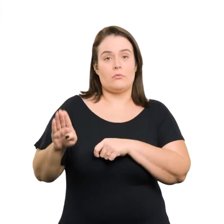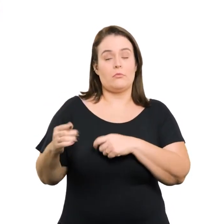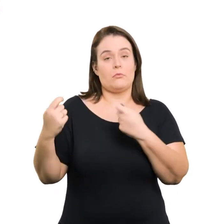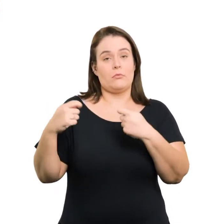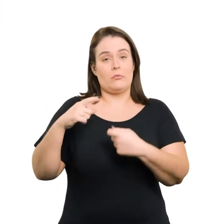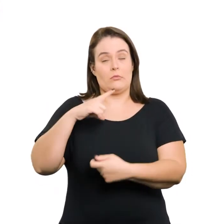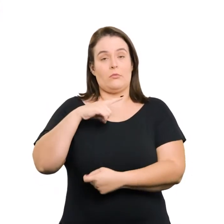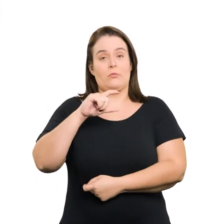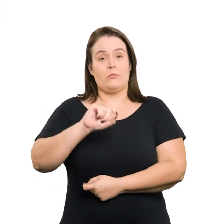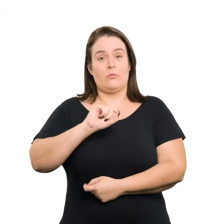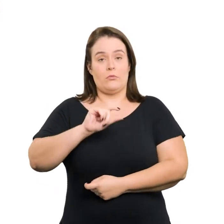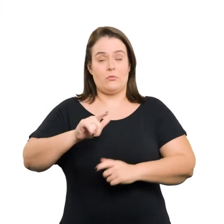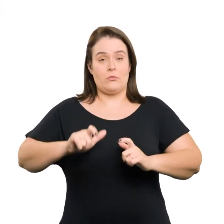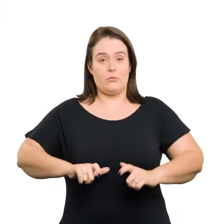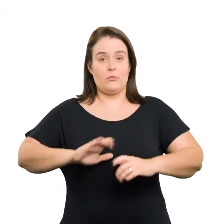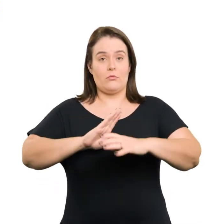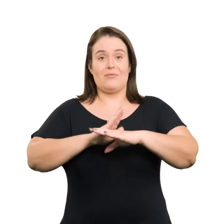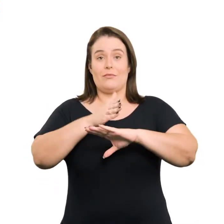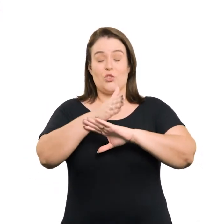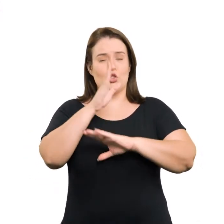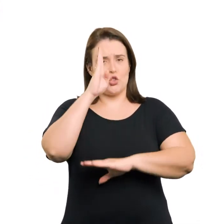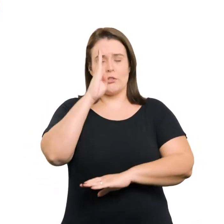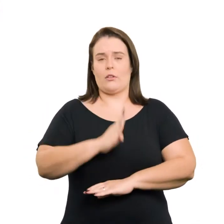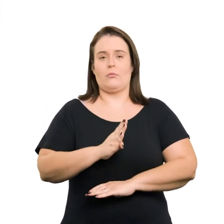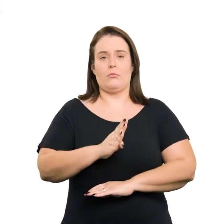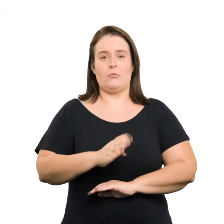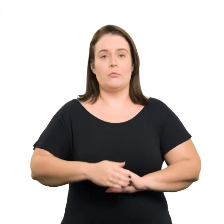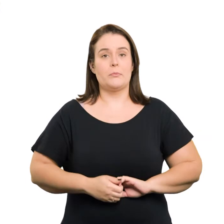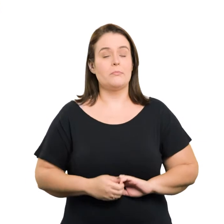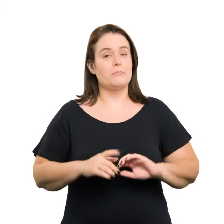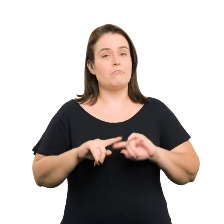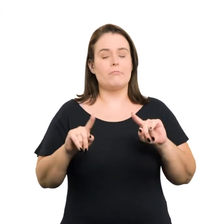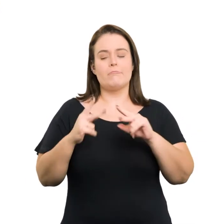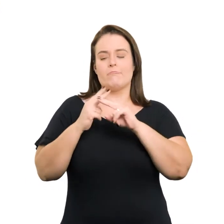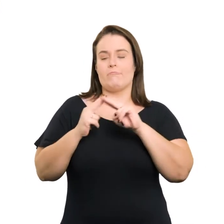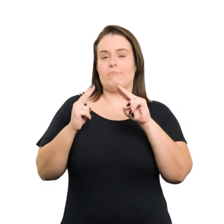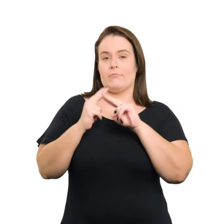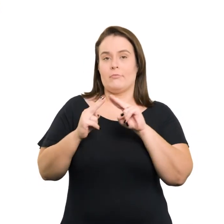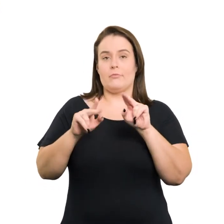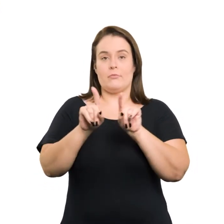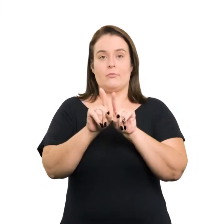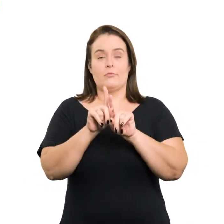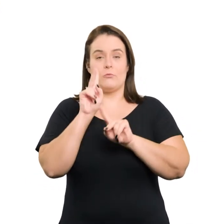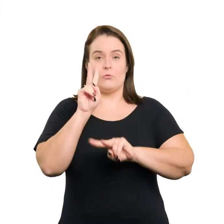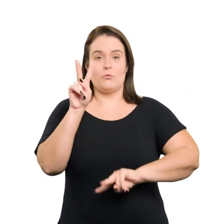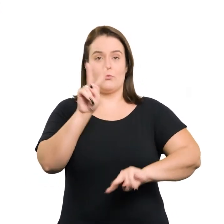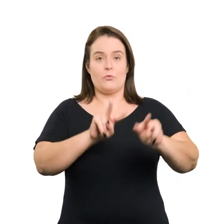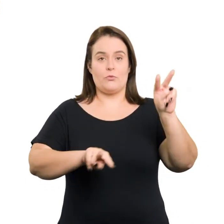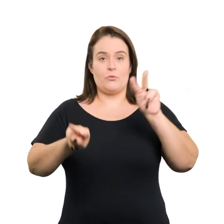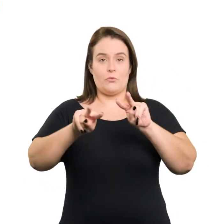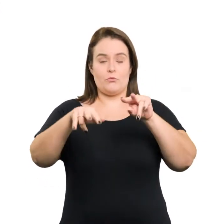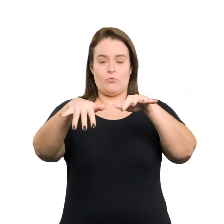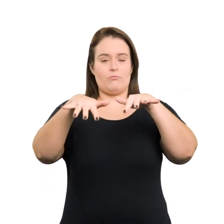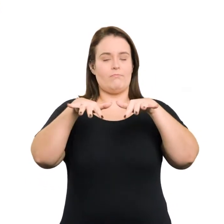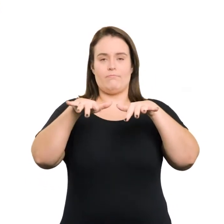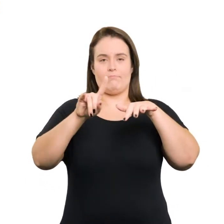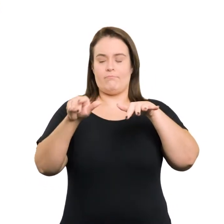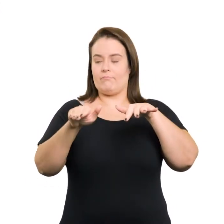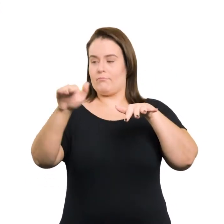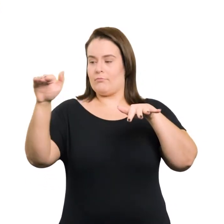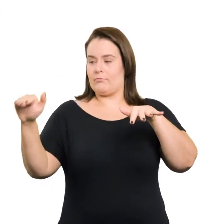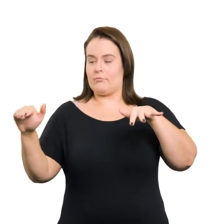rampa Devem se situar em local de acesso imediato Porém discreto e fora do campo visual da